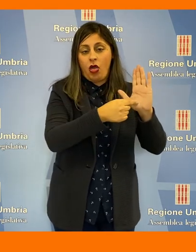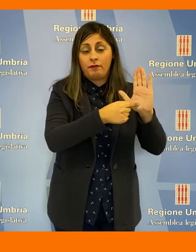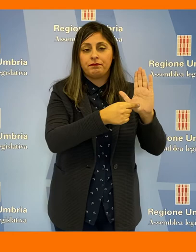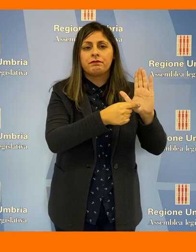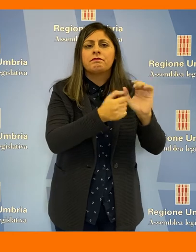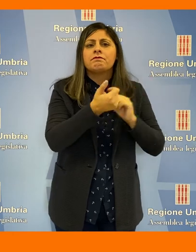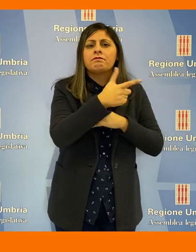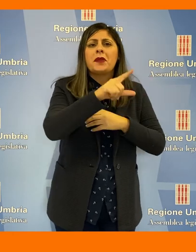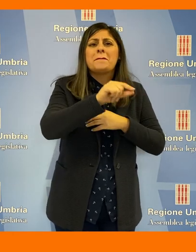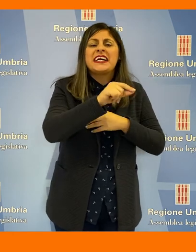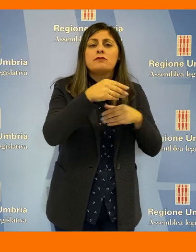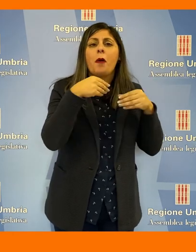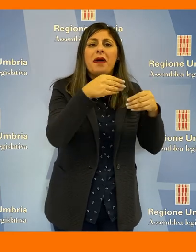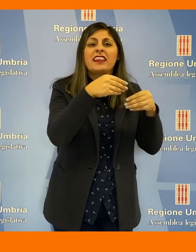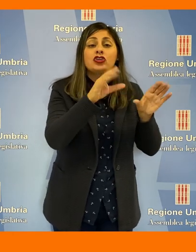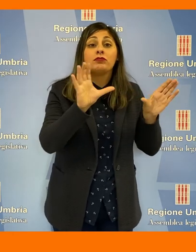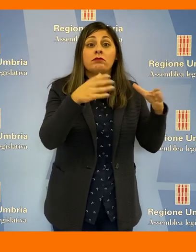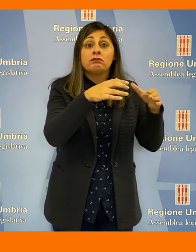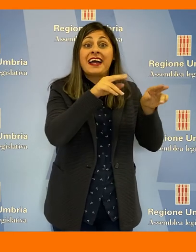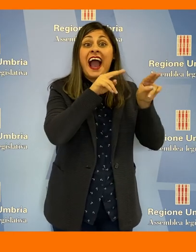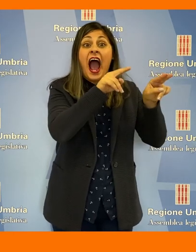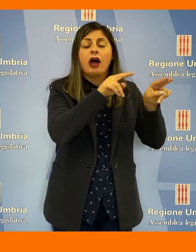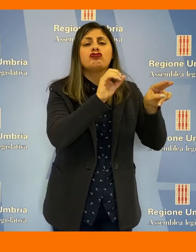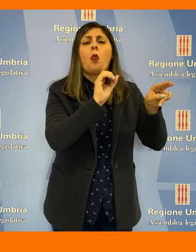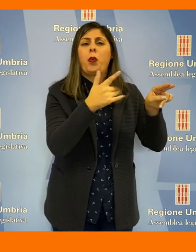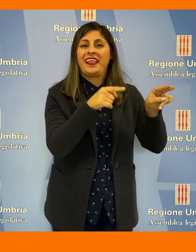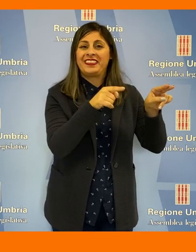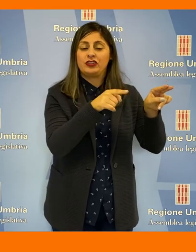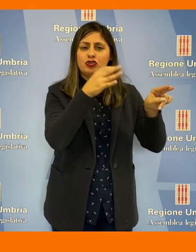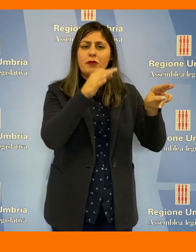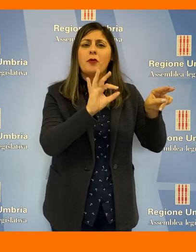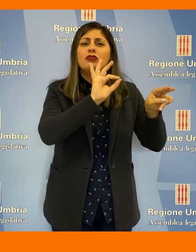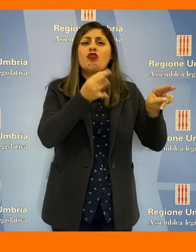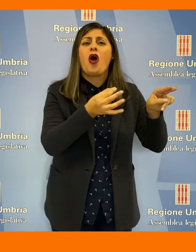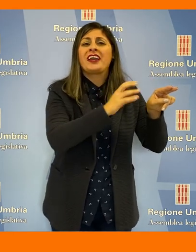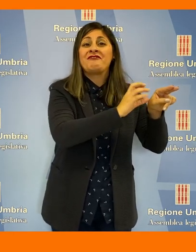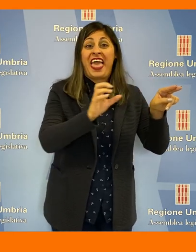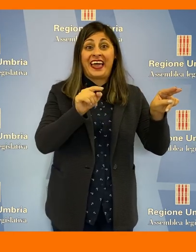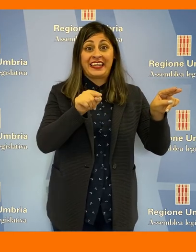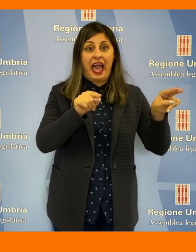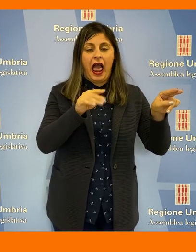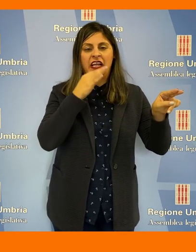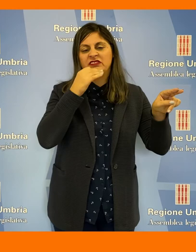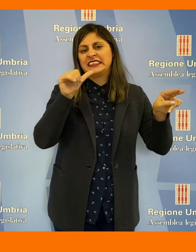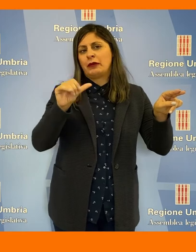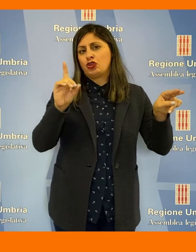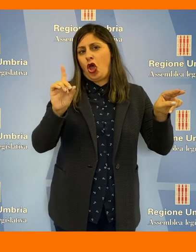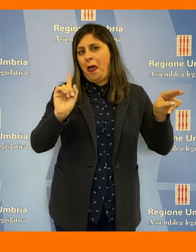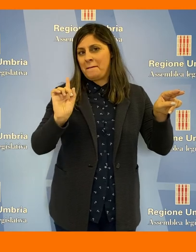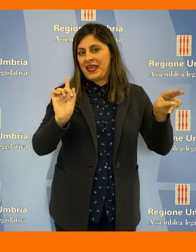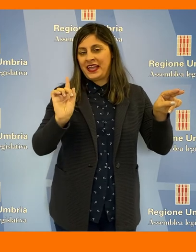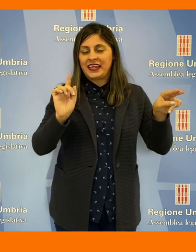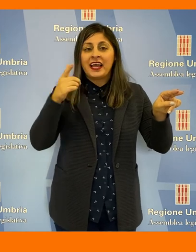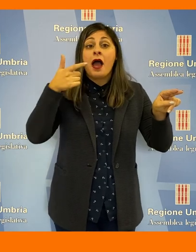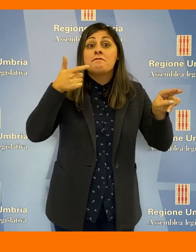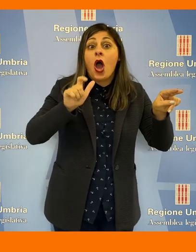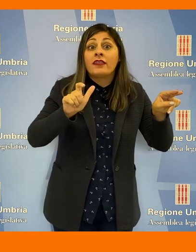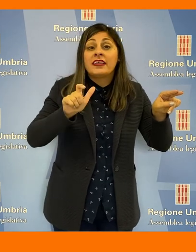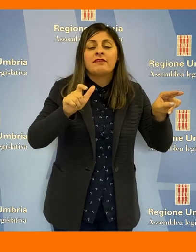15 il numero minimo dei partecipanti per le battute, che si svolgono in giorni diversi dal sabato e dalla domenica, tenendo conto delle